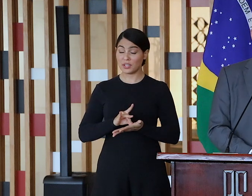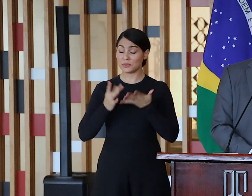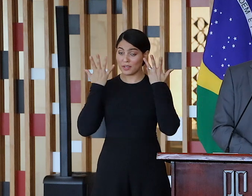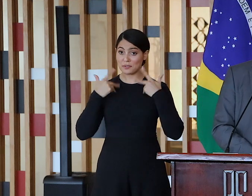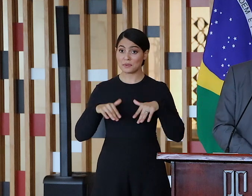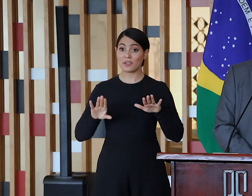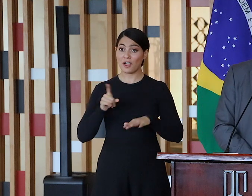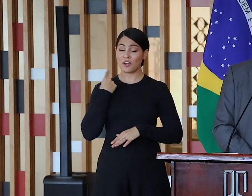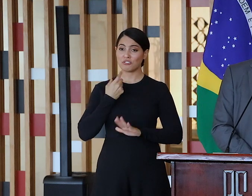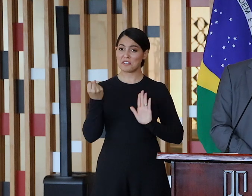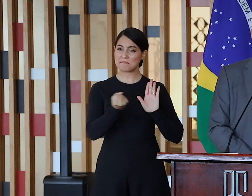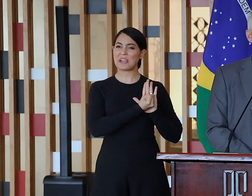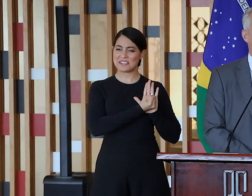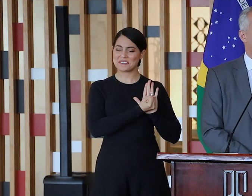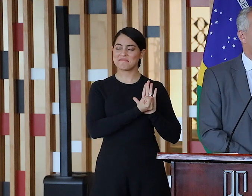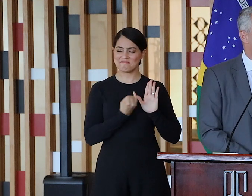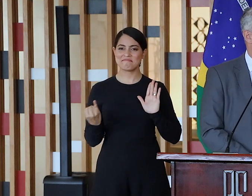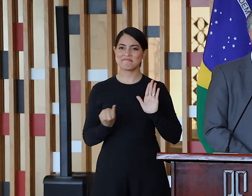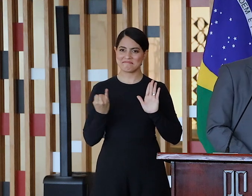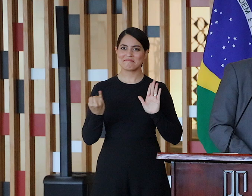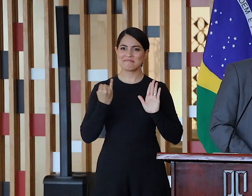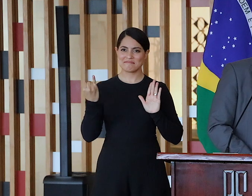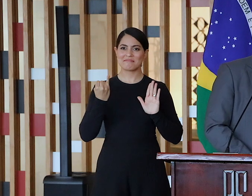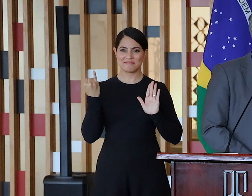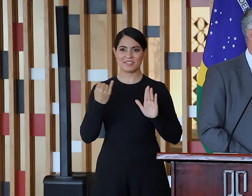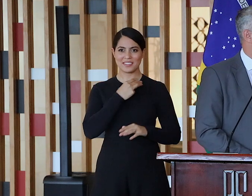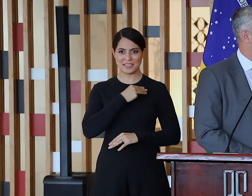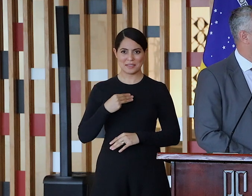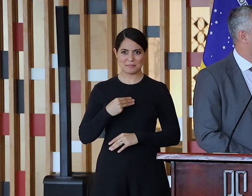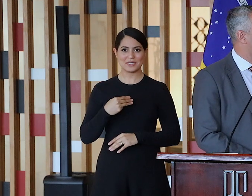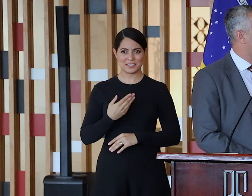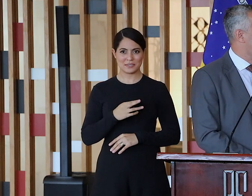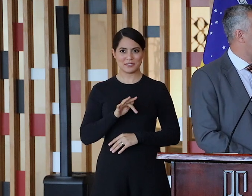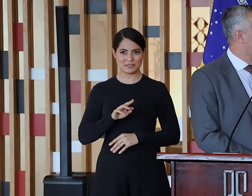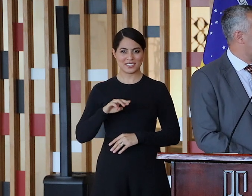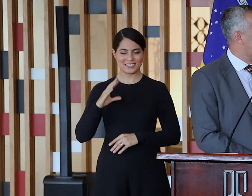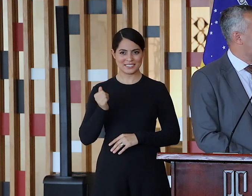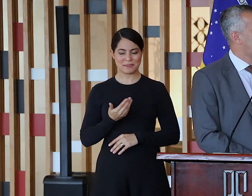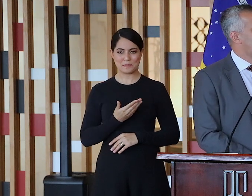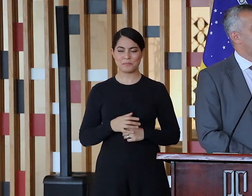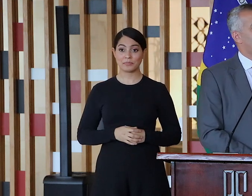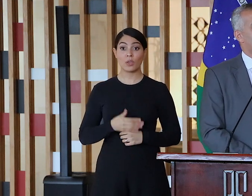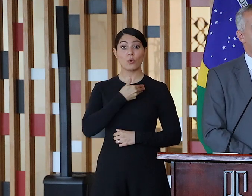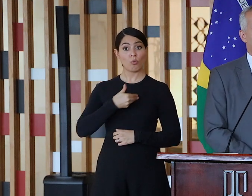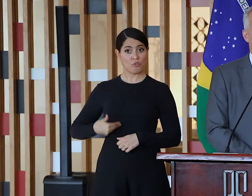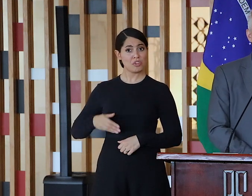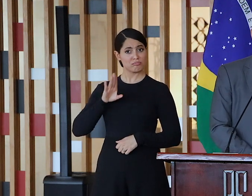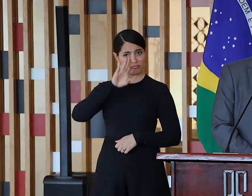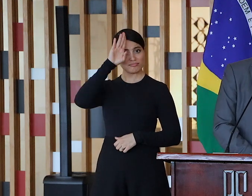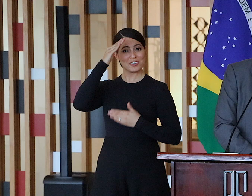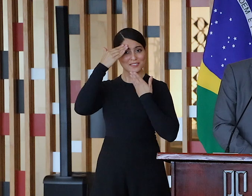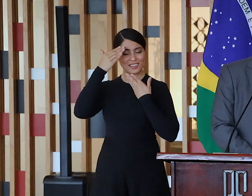marca para nós o importante, aí, ministro França, agradecer muito a esse governo, liderado por Jair Bolsonaro, e Vossa